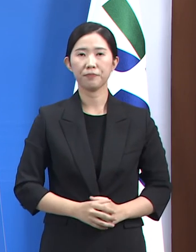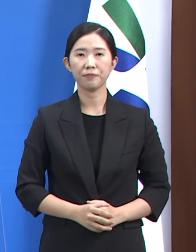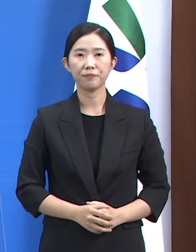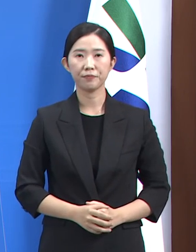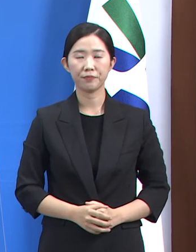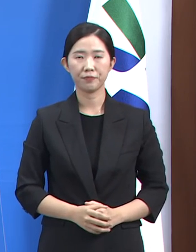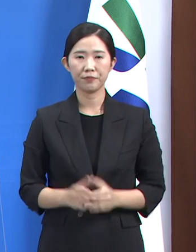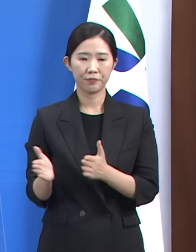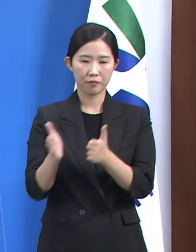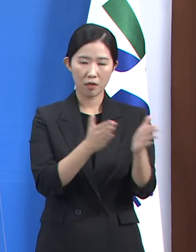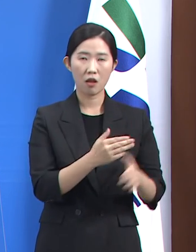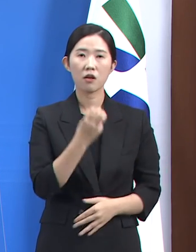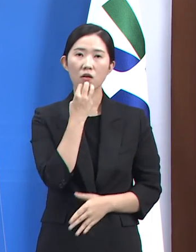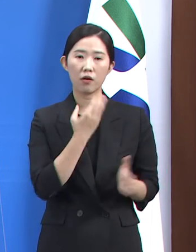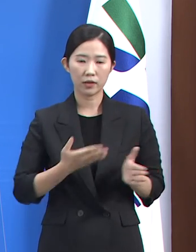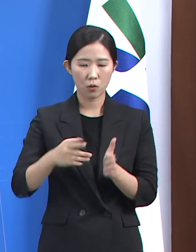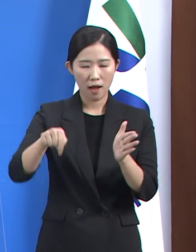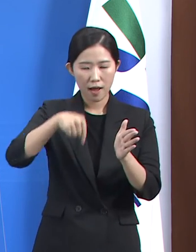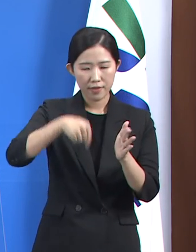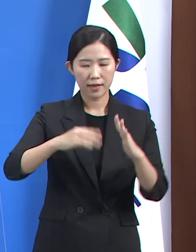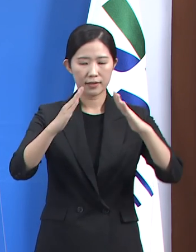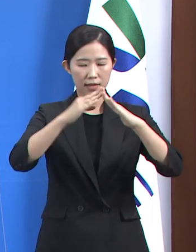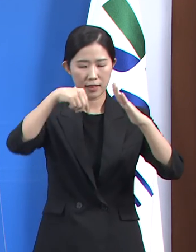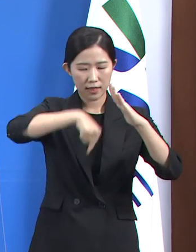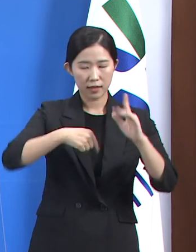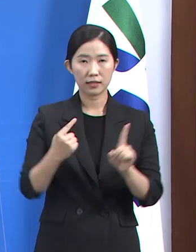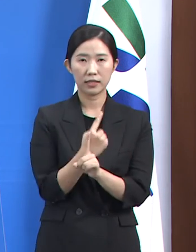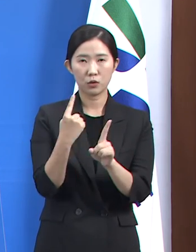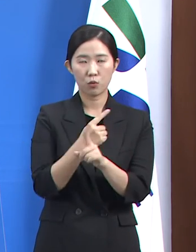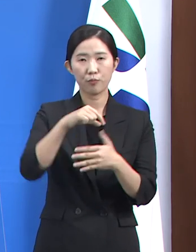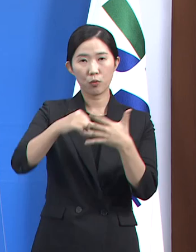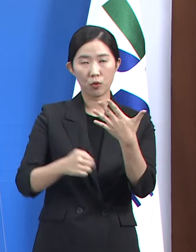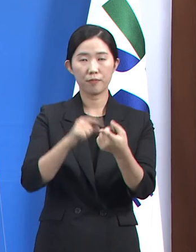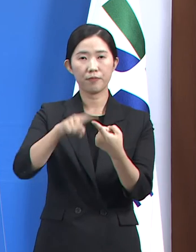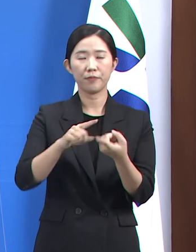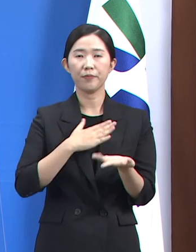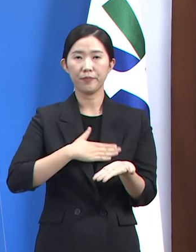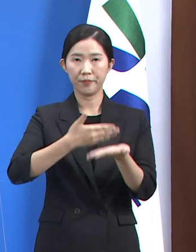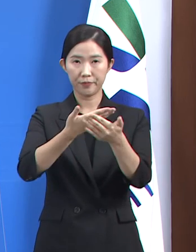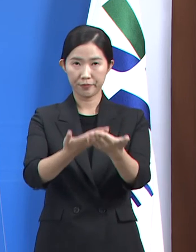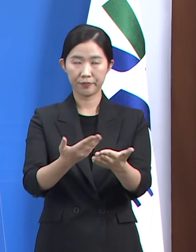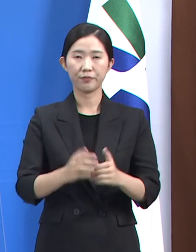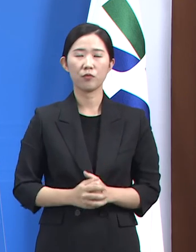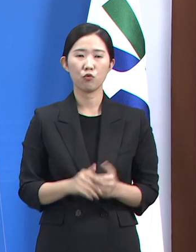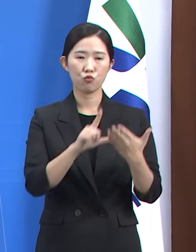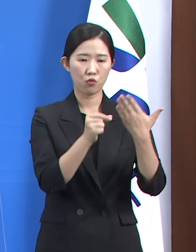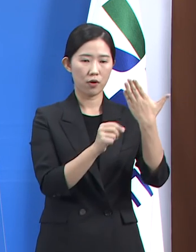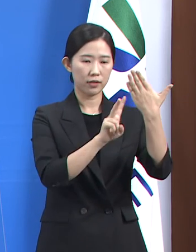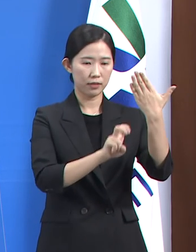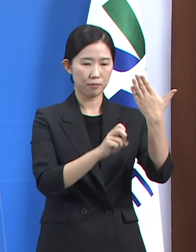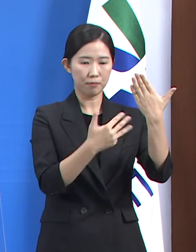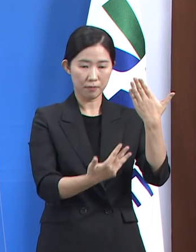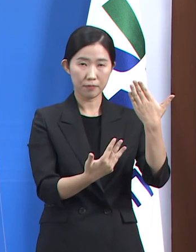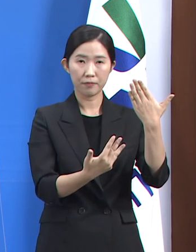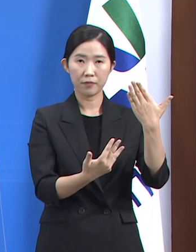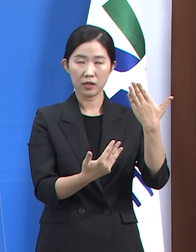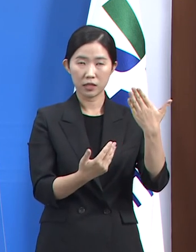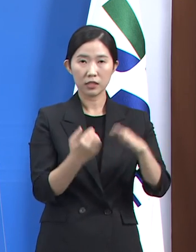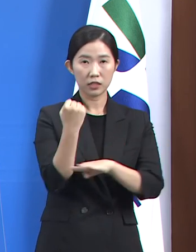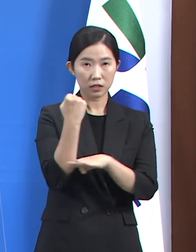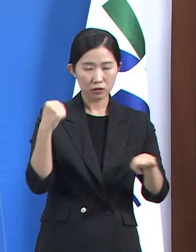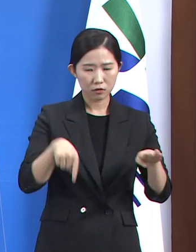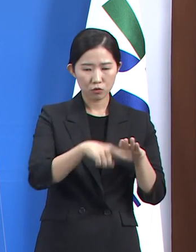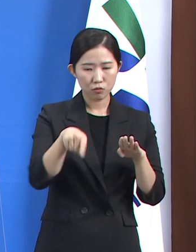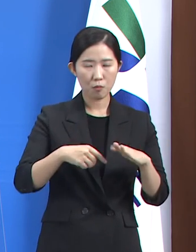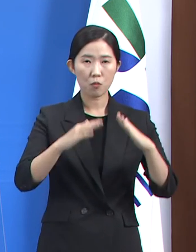다음은 경기도 재택치료 프로그램 운영 현황입니다. 9월 28일 0시 기준 총 3,506명이 재택치료 프로그램을